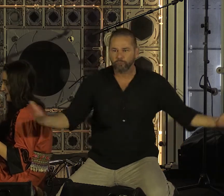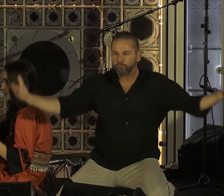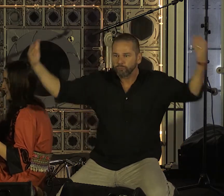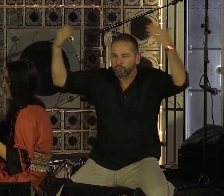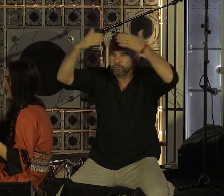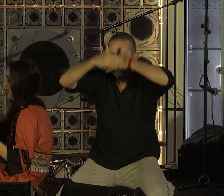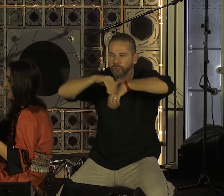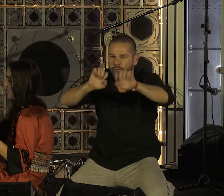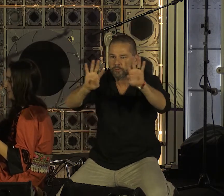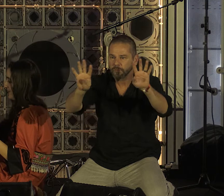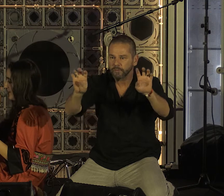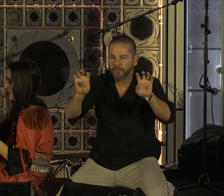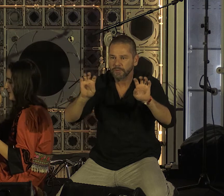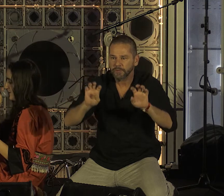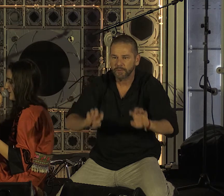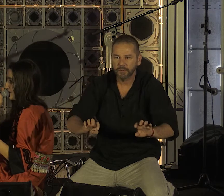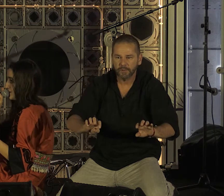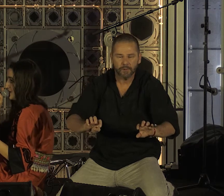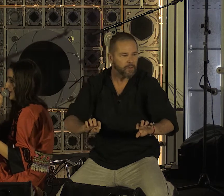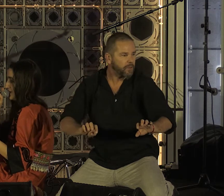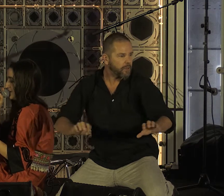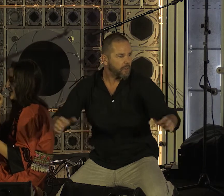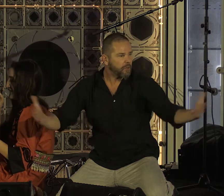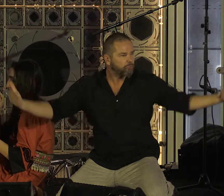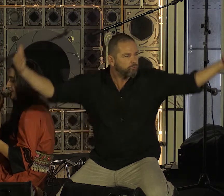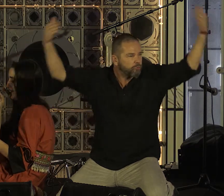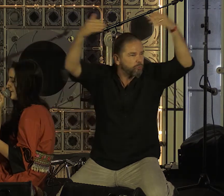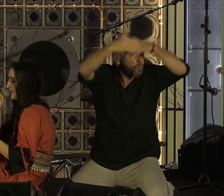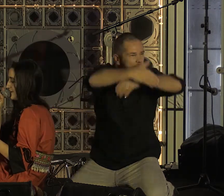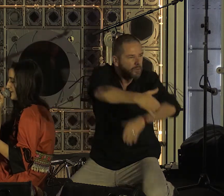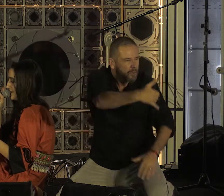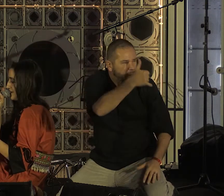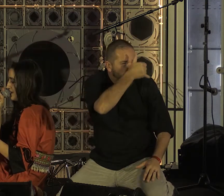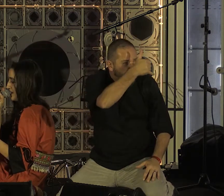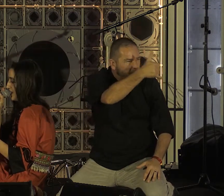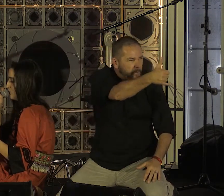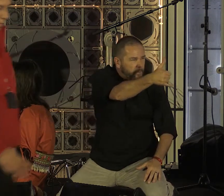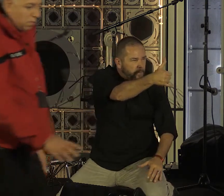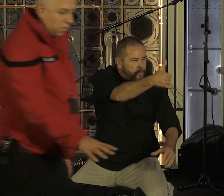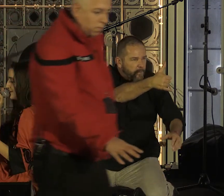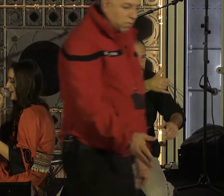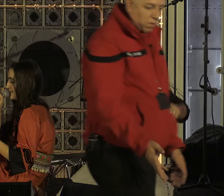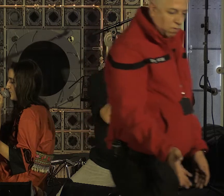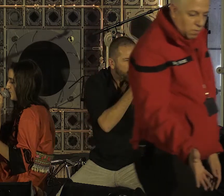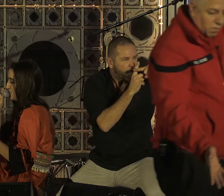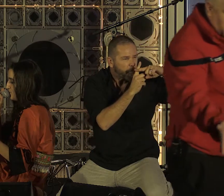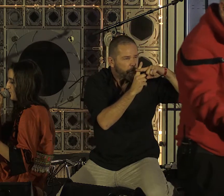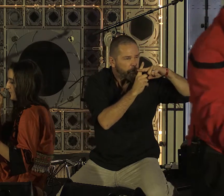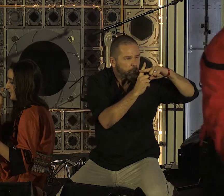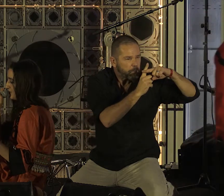J'ai visé la lune intérieure et très saillie, émue par la syntaxe et le flux de